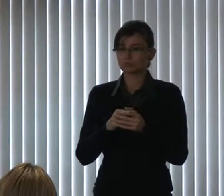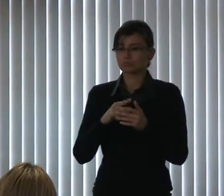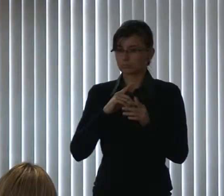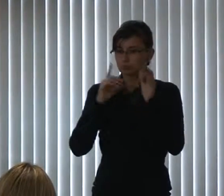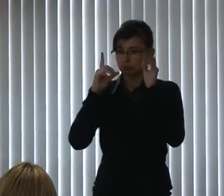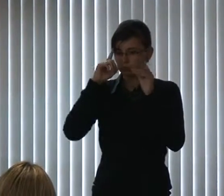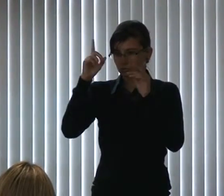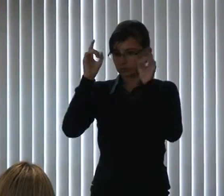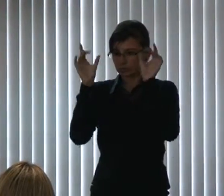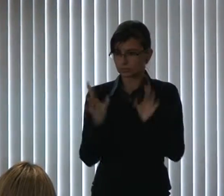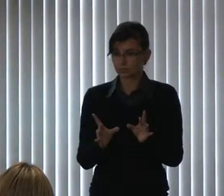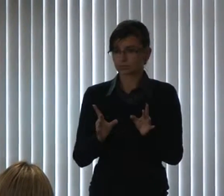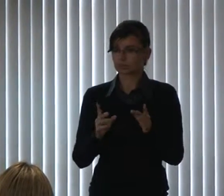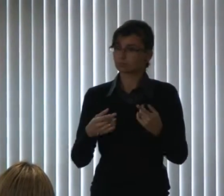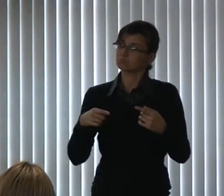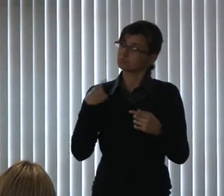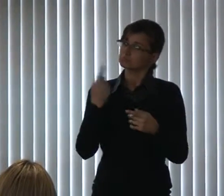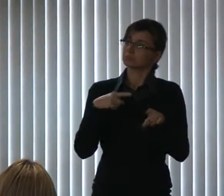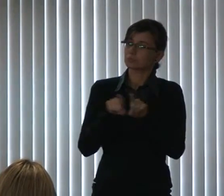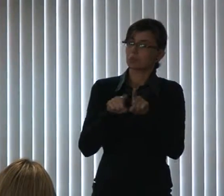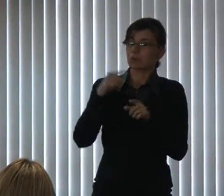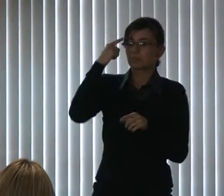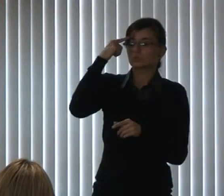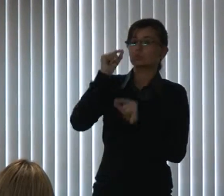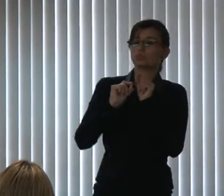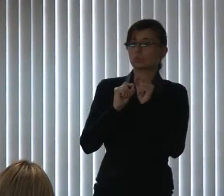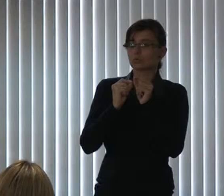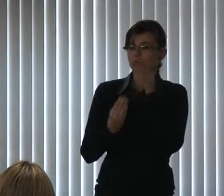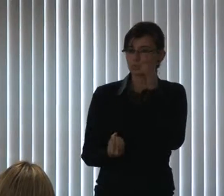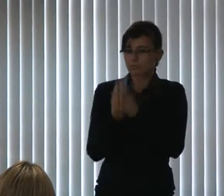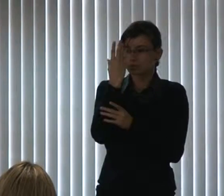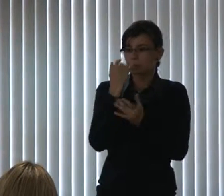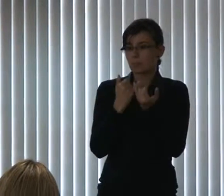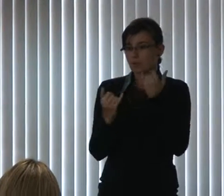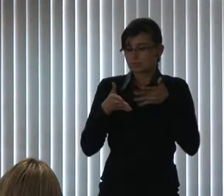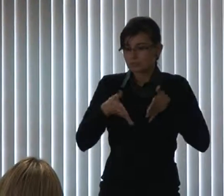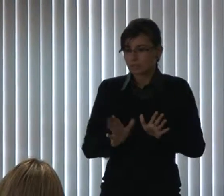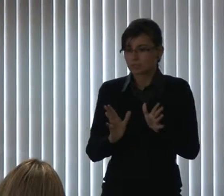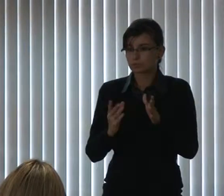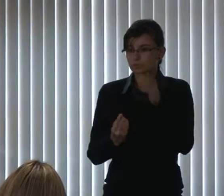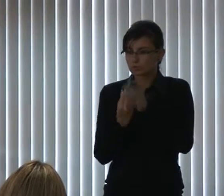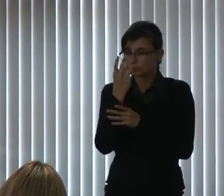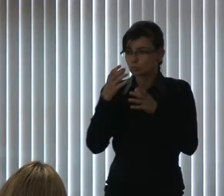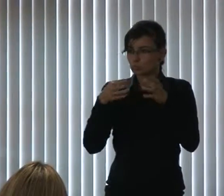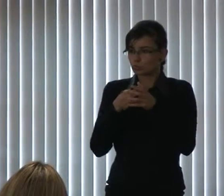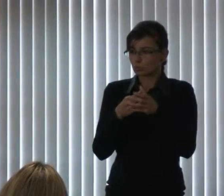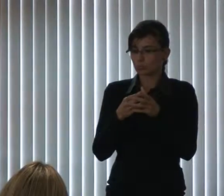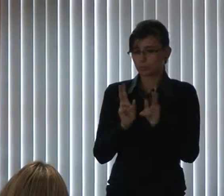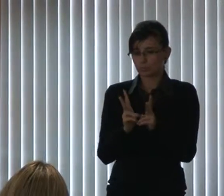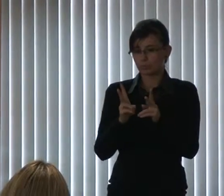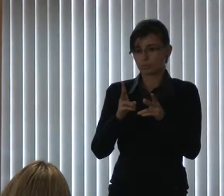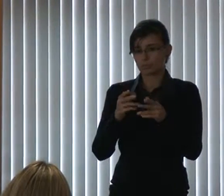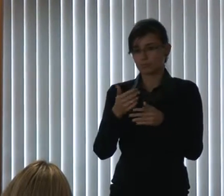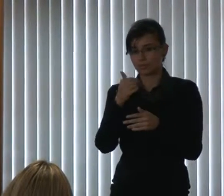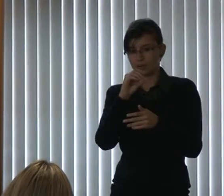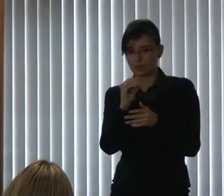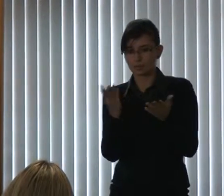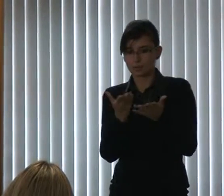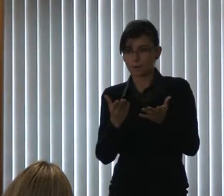instalação desta comissão permanente como um tempo de espera. Esse tempo, o senhor presidente desta Casa